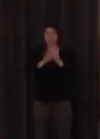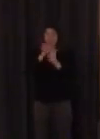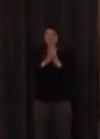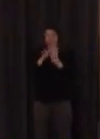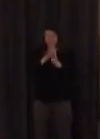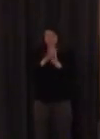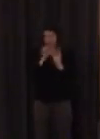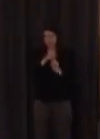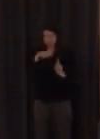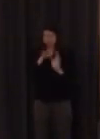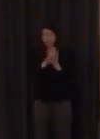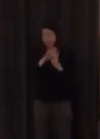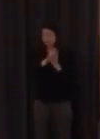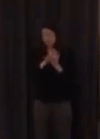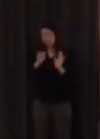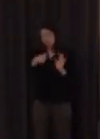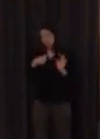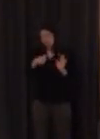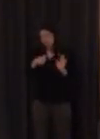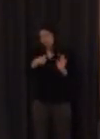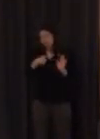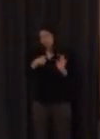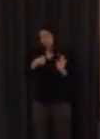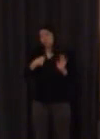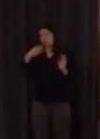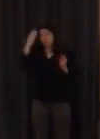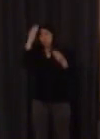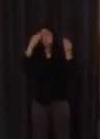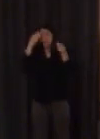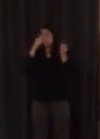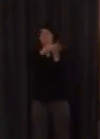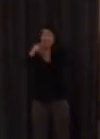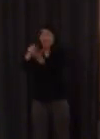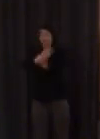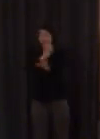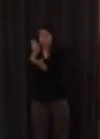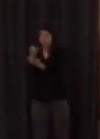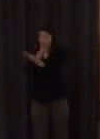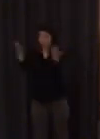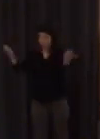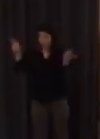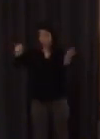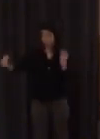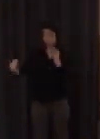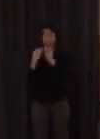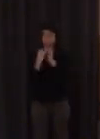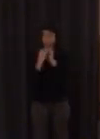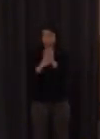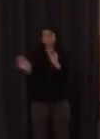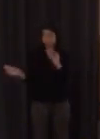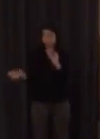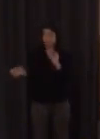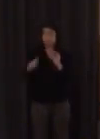sentido yo lo veo muy congruente con el resto de las lenguas que es mi empeño principal y último es decir